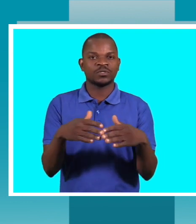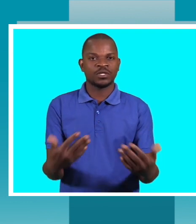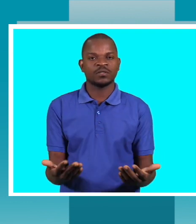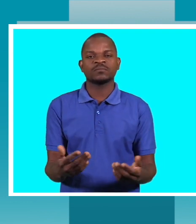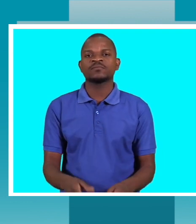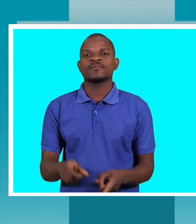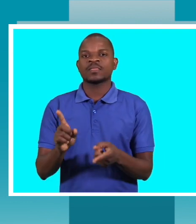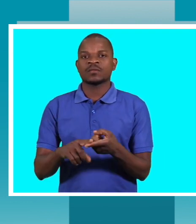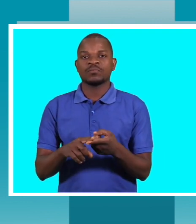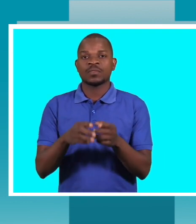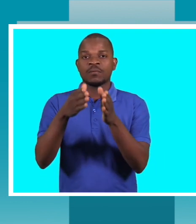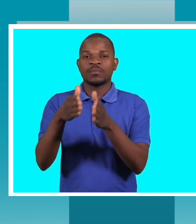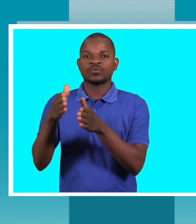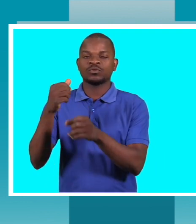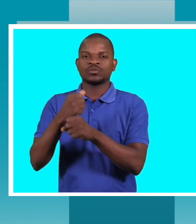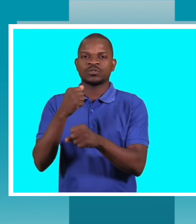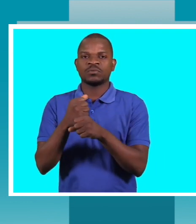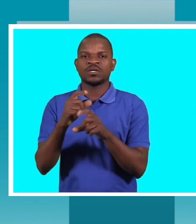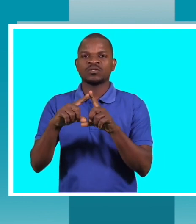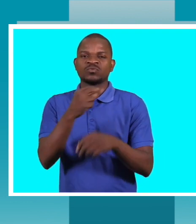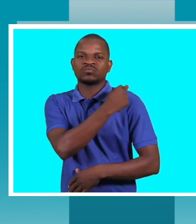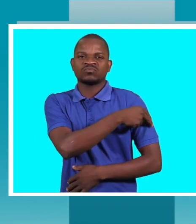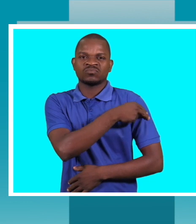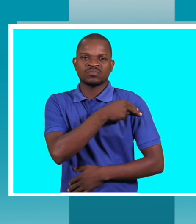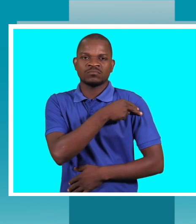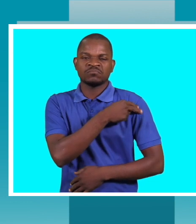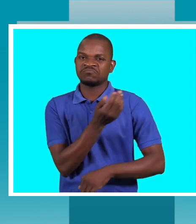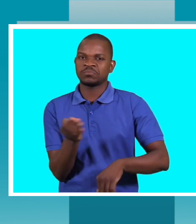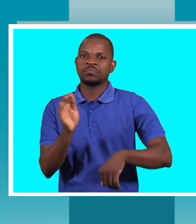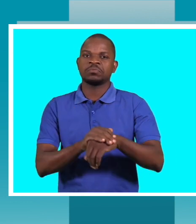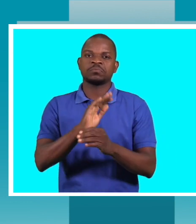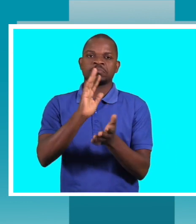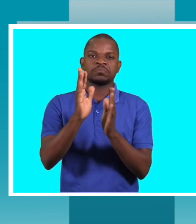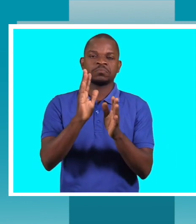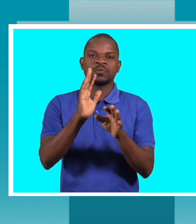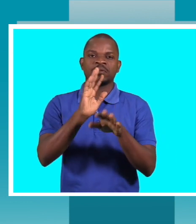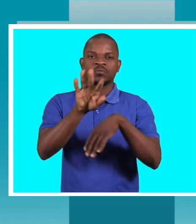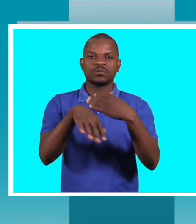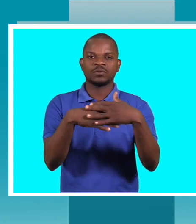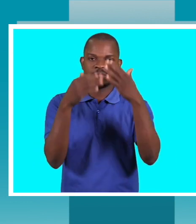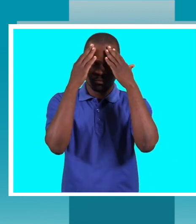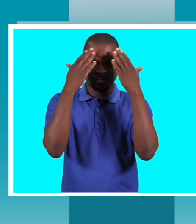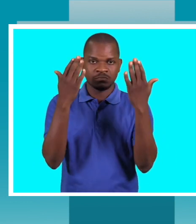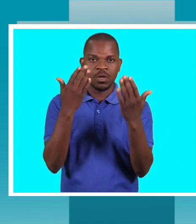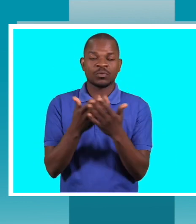Também, os profissionais de saúde não estão abalizados em relação à língua de sinais. Quando vão fazer teste, têm que convidar uma outra pessoa.